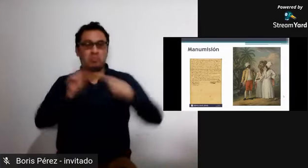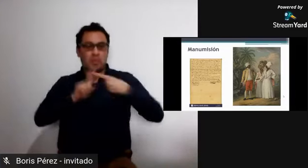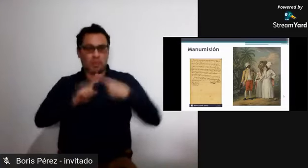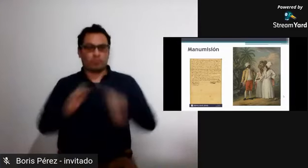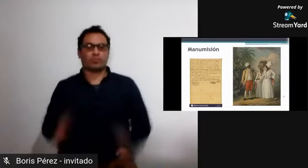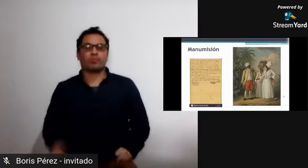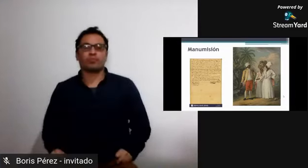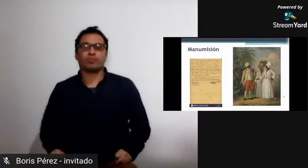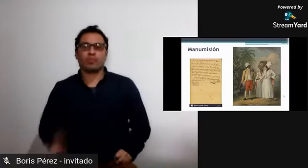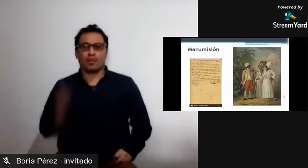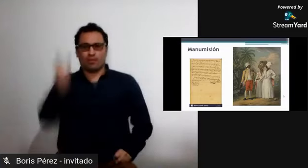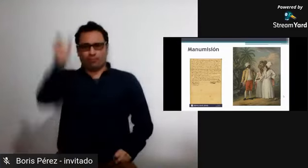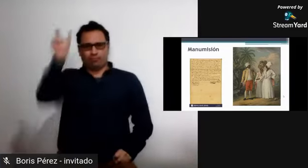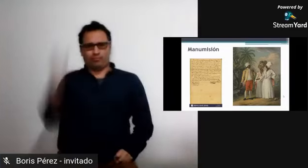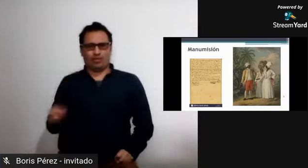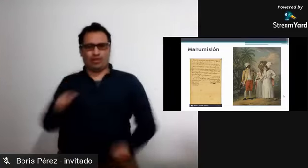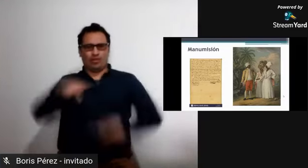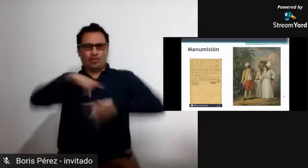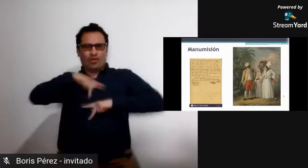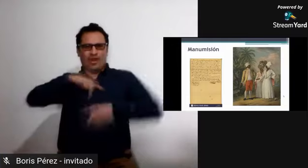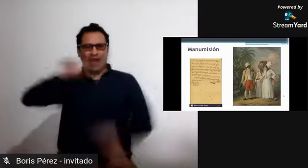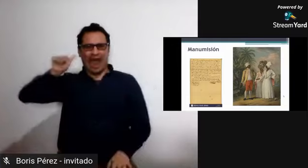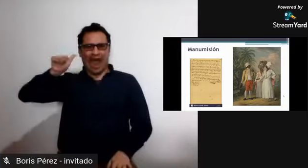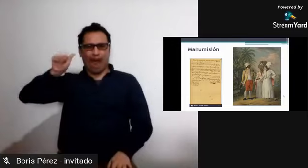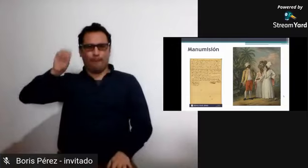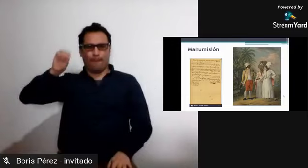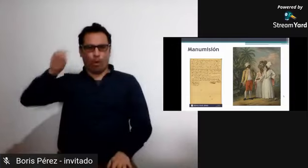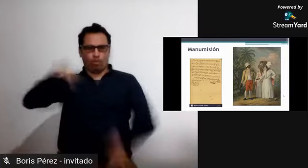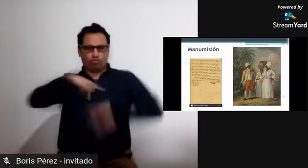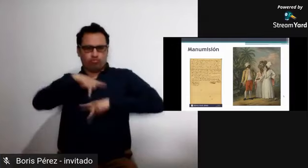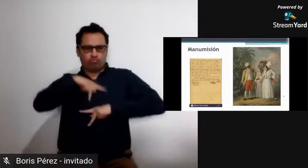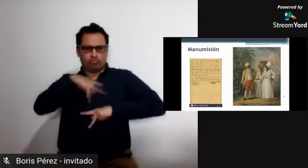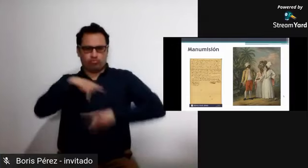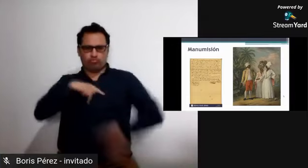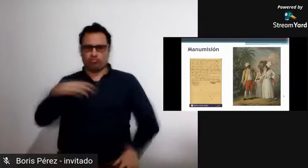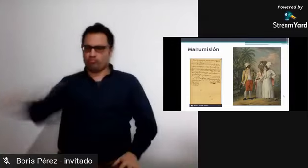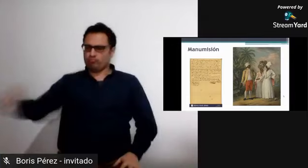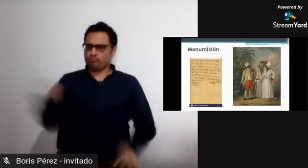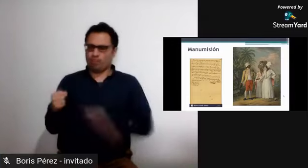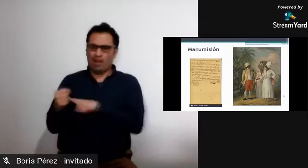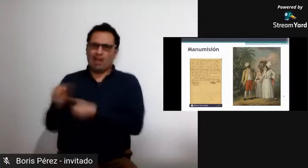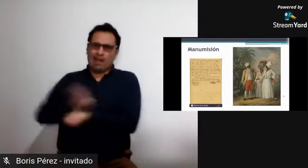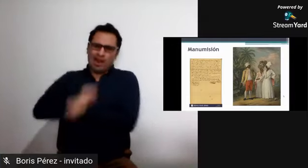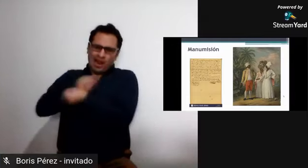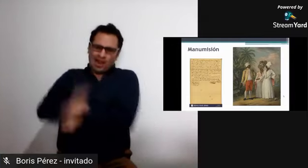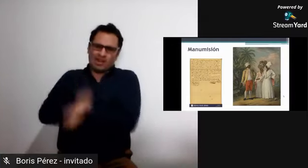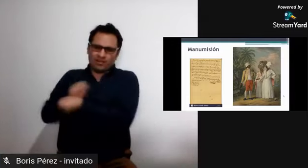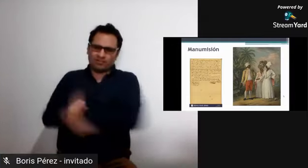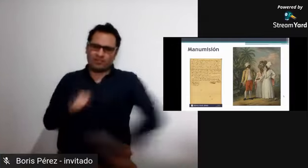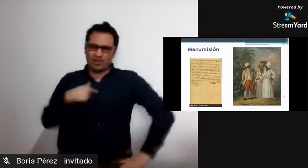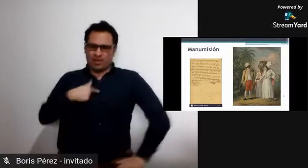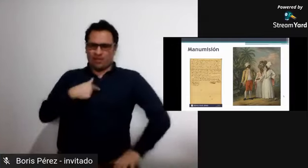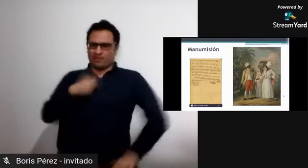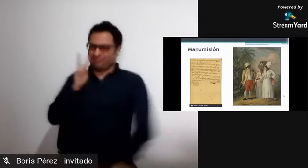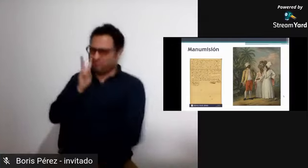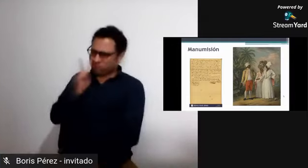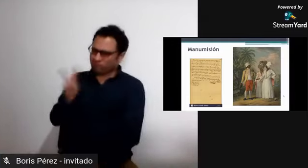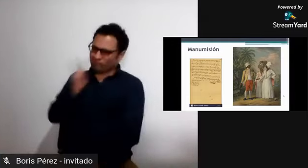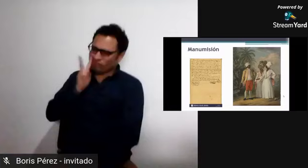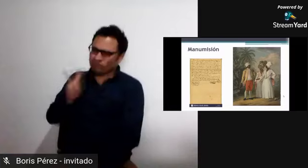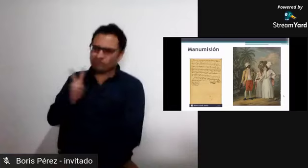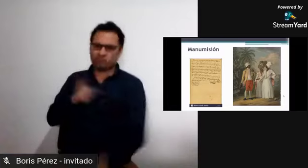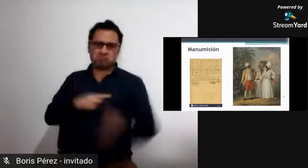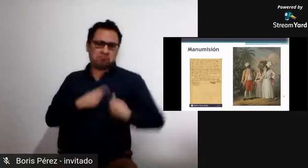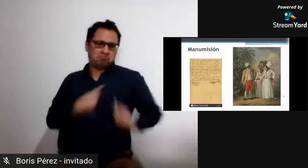referirme a tres procesos. El primero de ellos, cuando el amo, el patrón, el